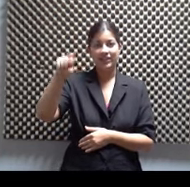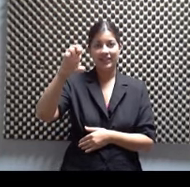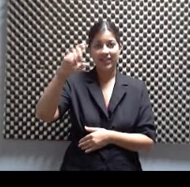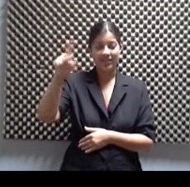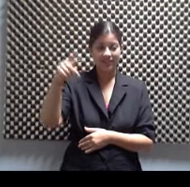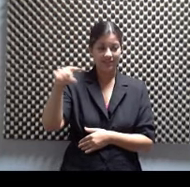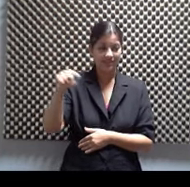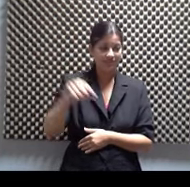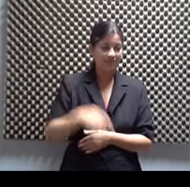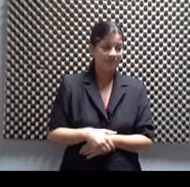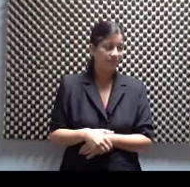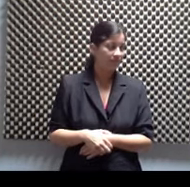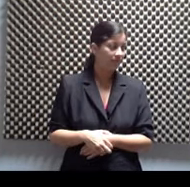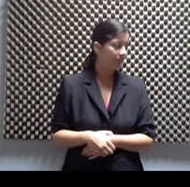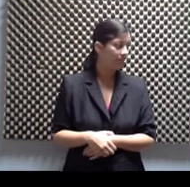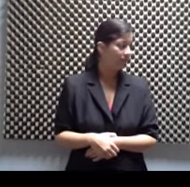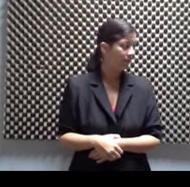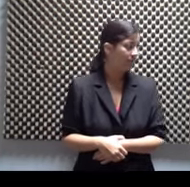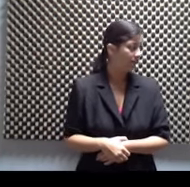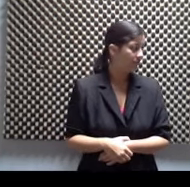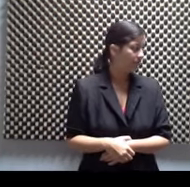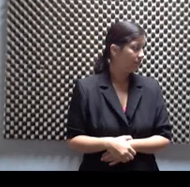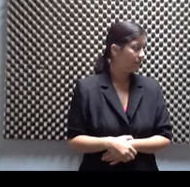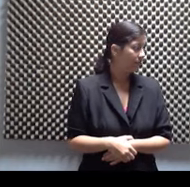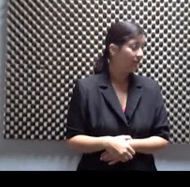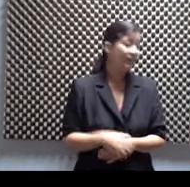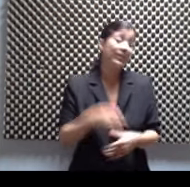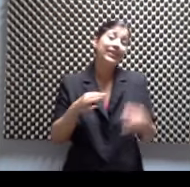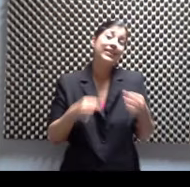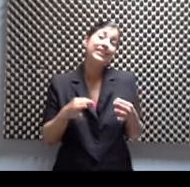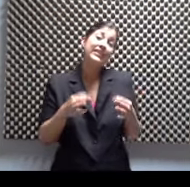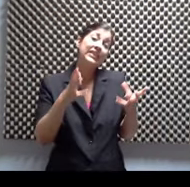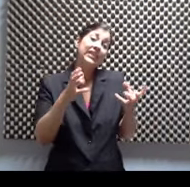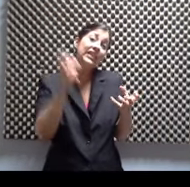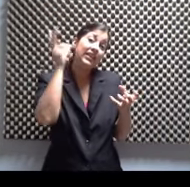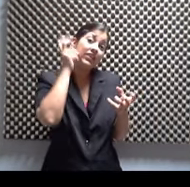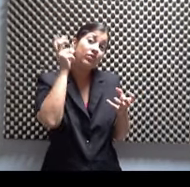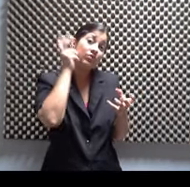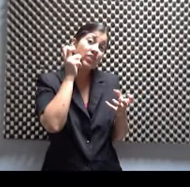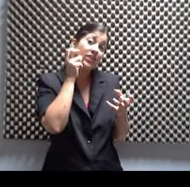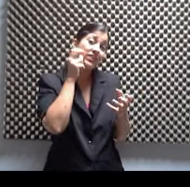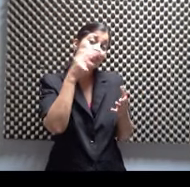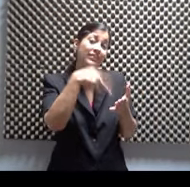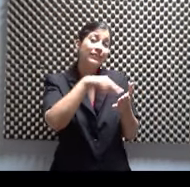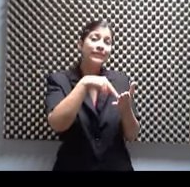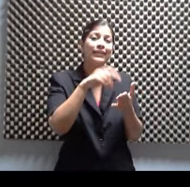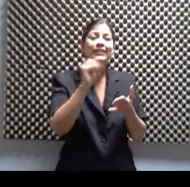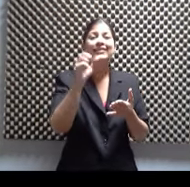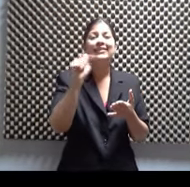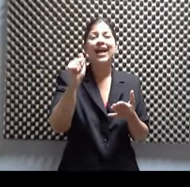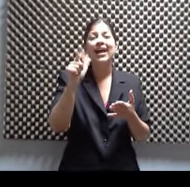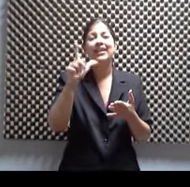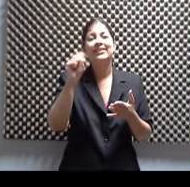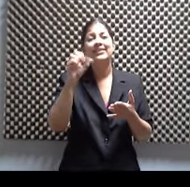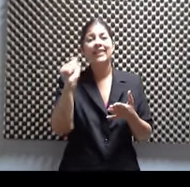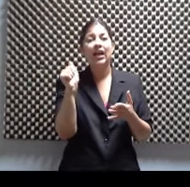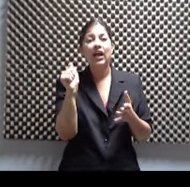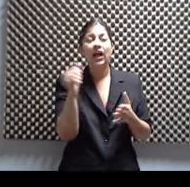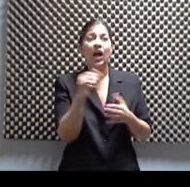Acuña. Los que esperan a Andy Montañez en salsa o en bolero van a saber